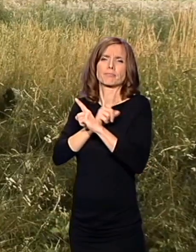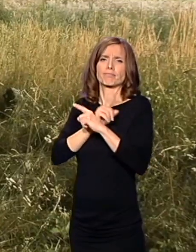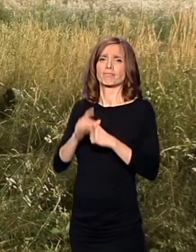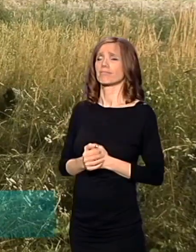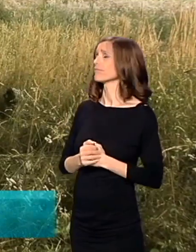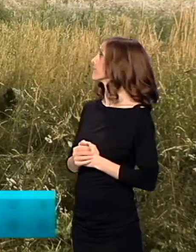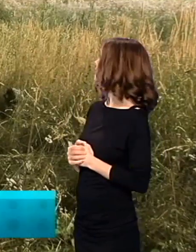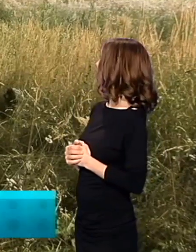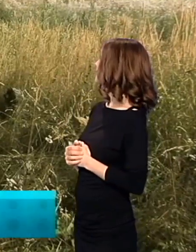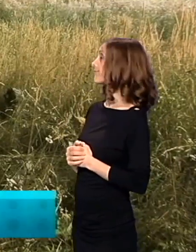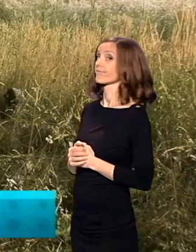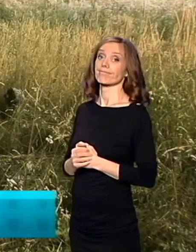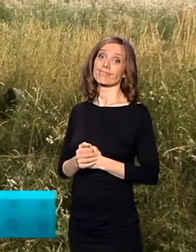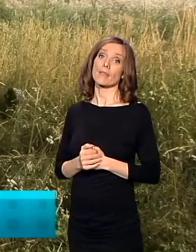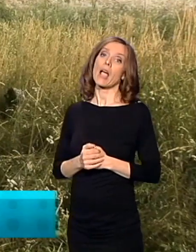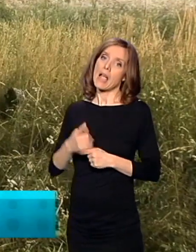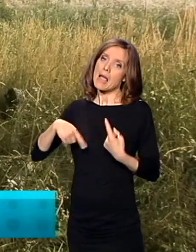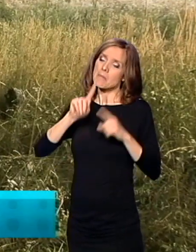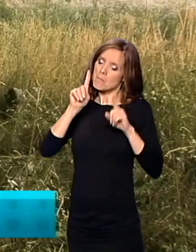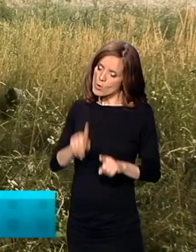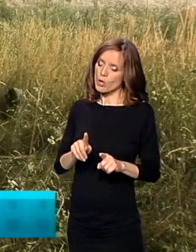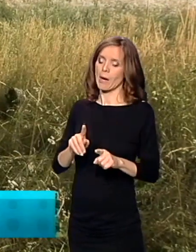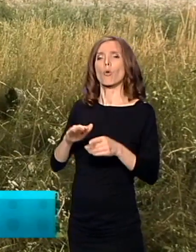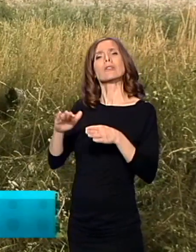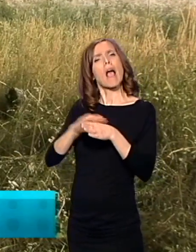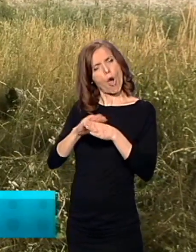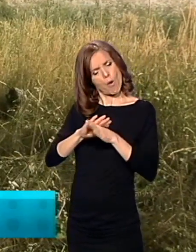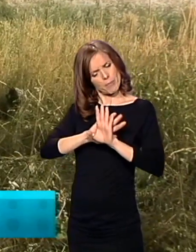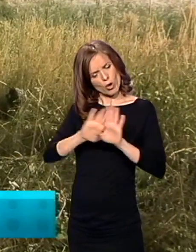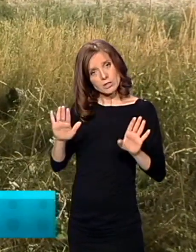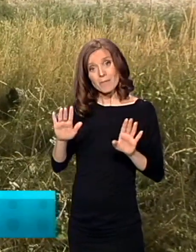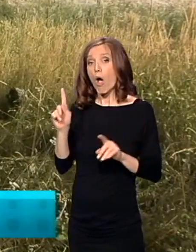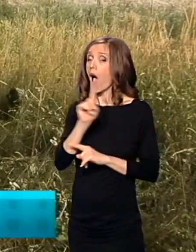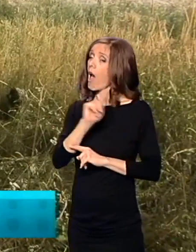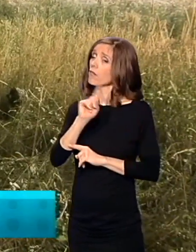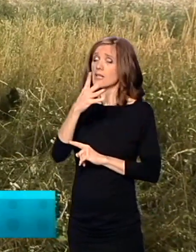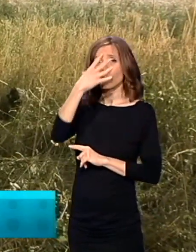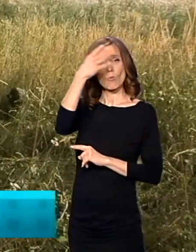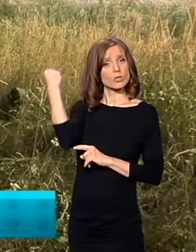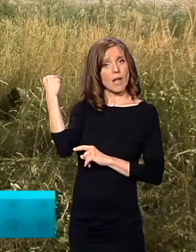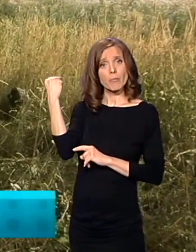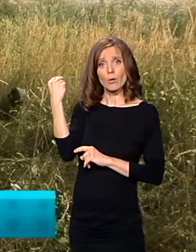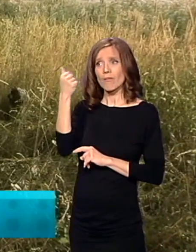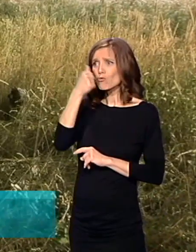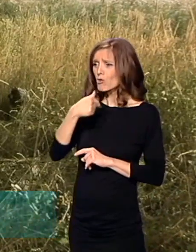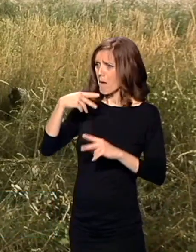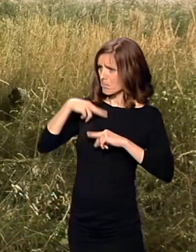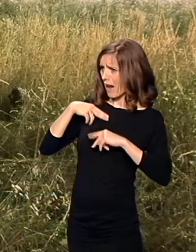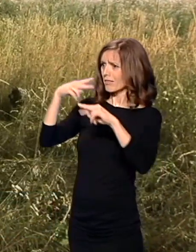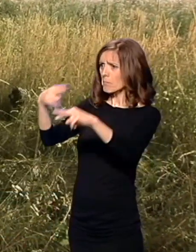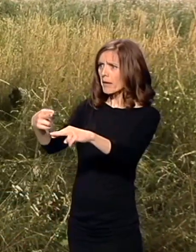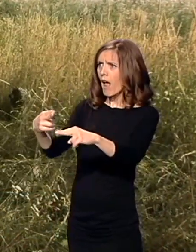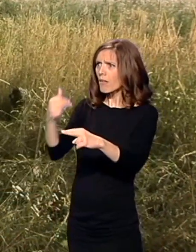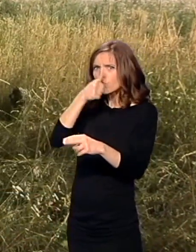Moramo da opraštamo, a ne svemo da zaboravimo šta je brat bratu uradio.